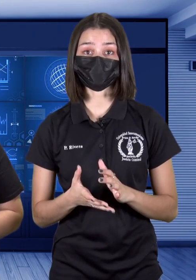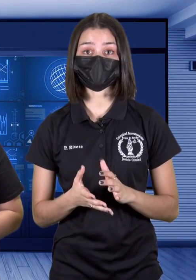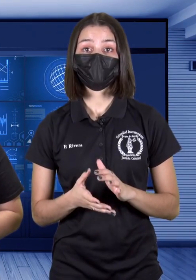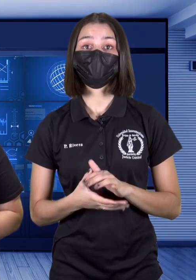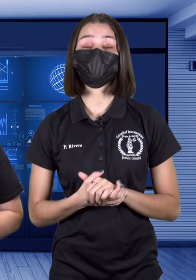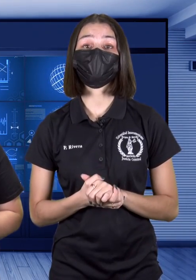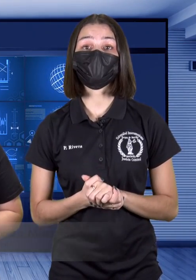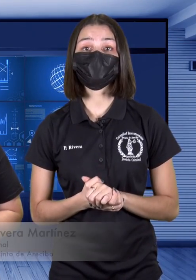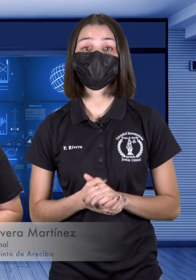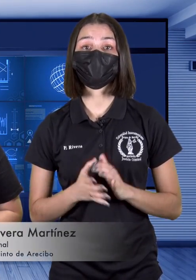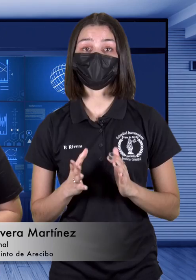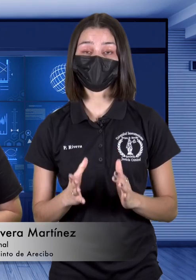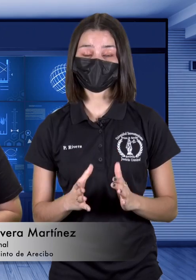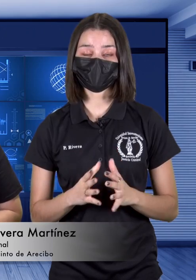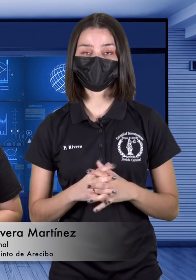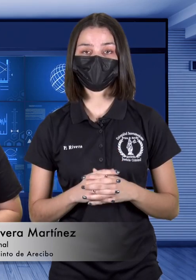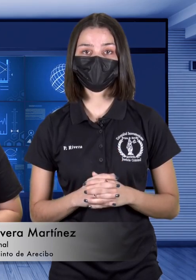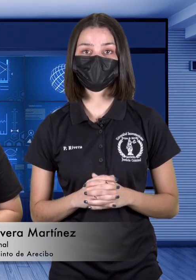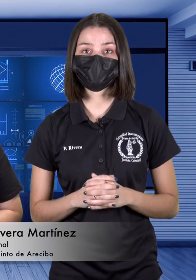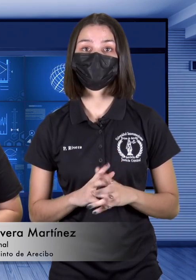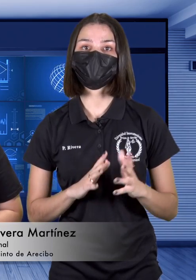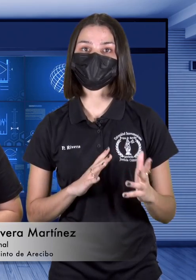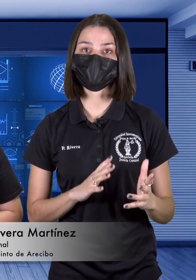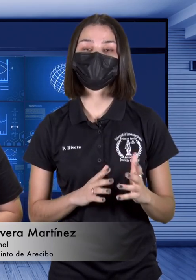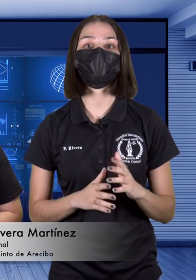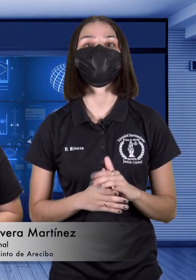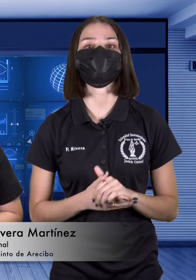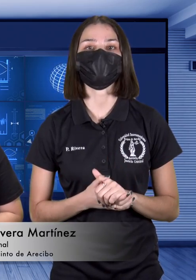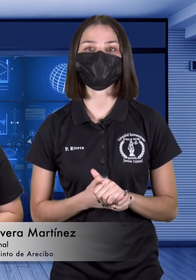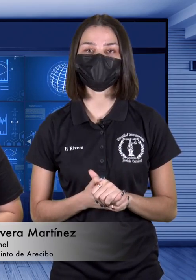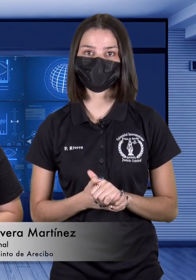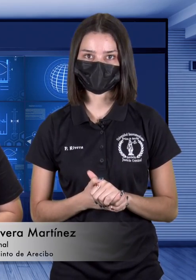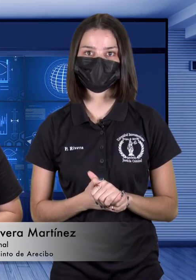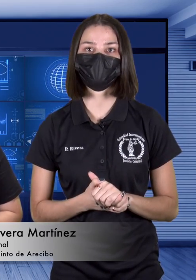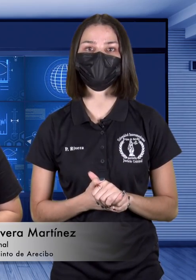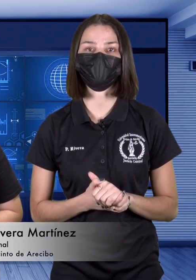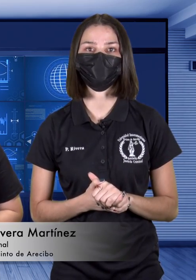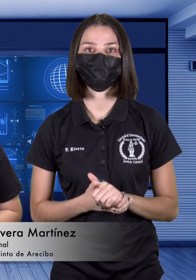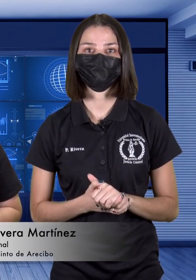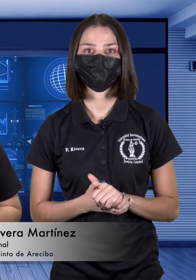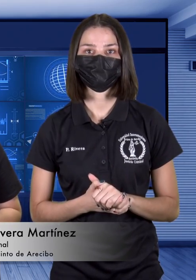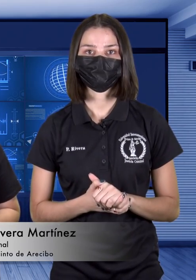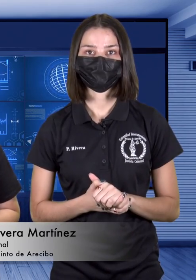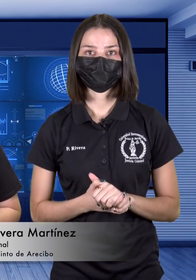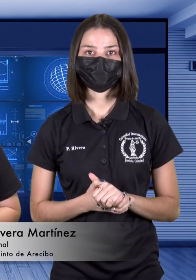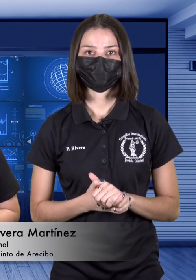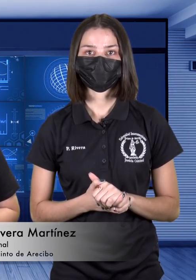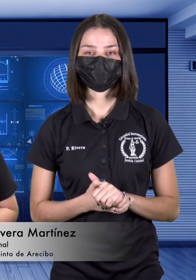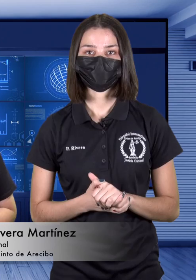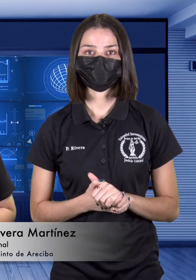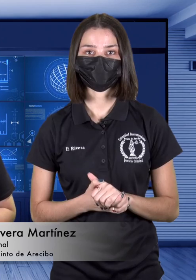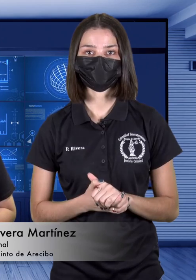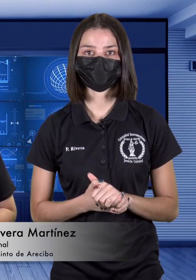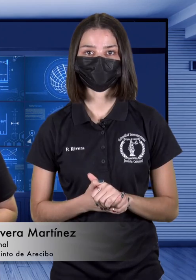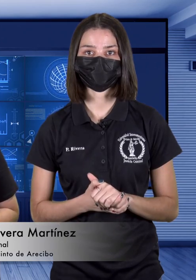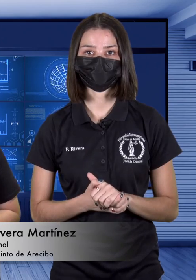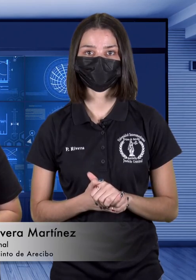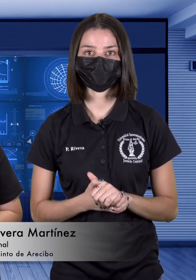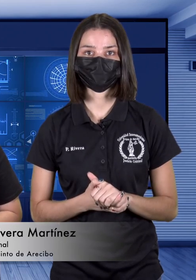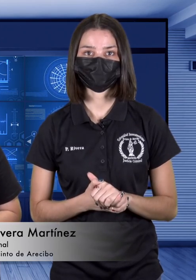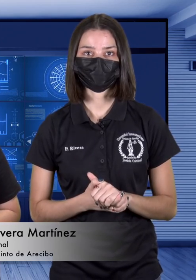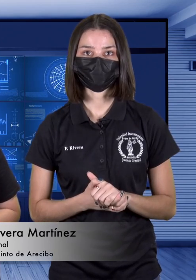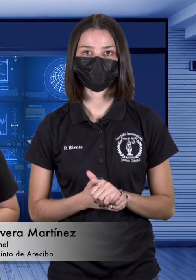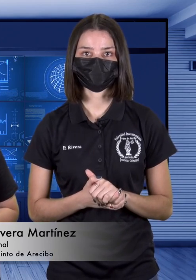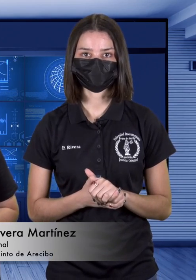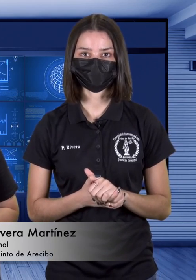Saludos, mi nombre es Paola Rivera Martínez, presidenta de la Asociación de Justicia Criminal. Mi nombre es Dolian Cruz Cordero y también